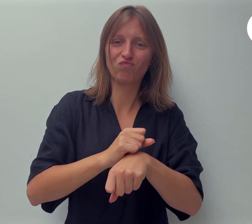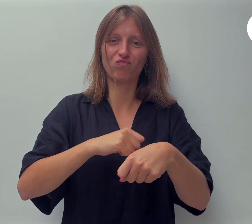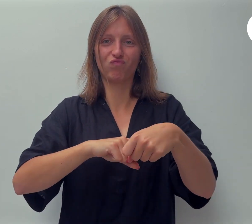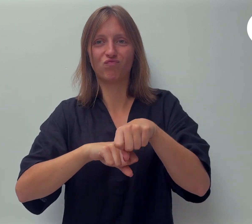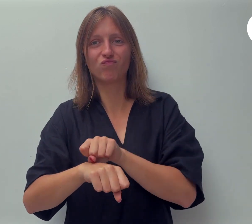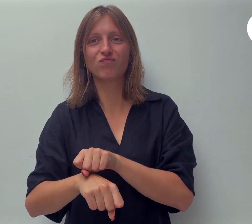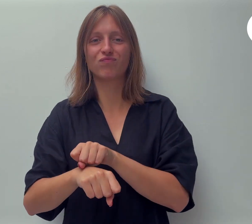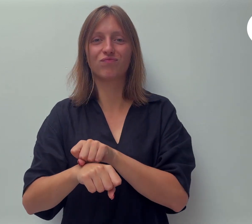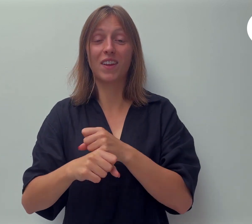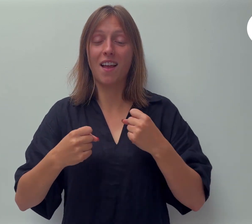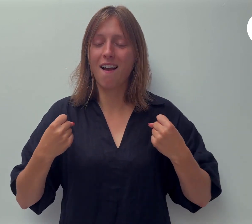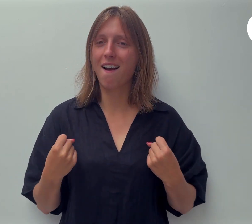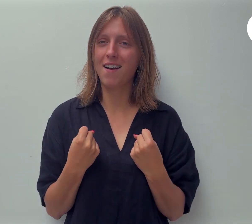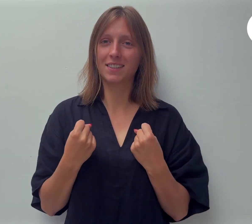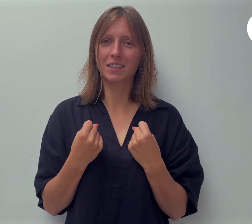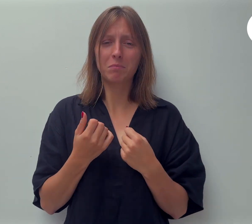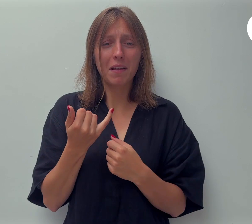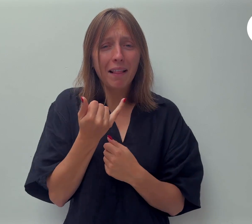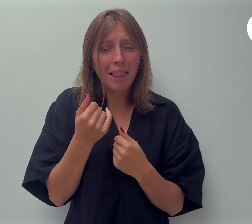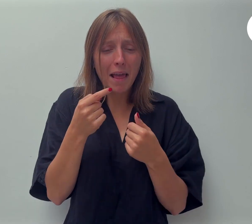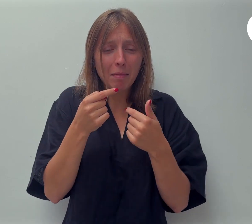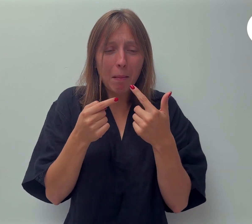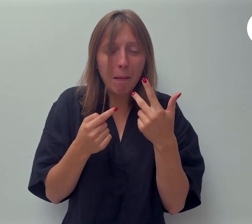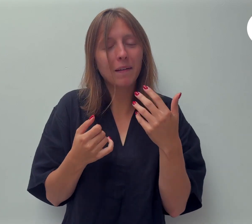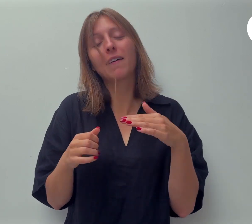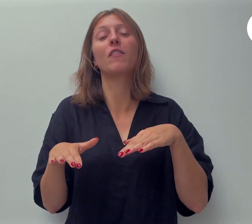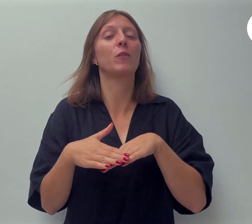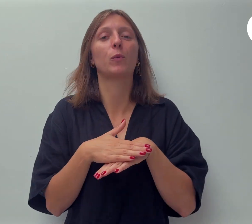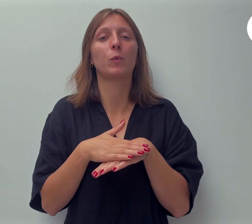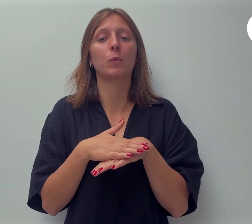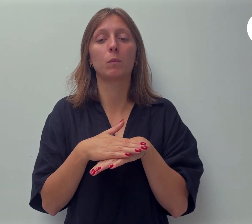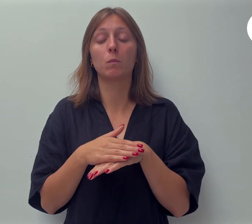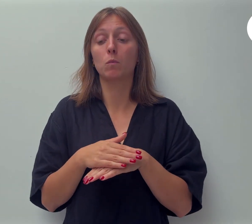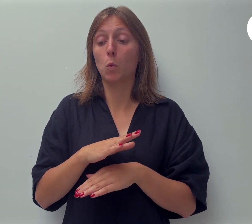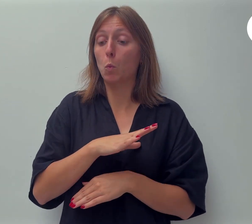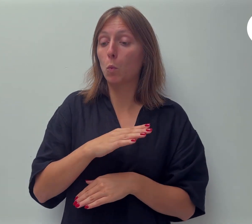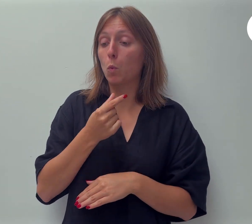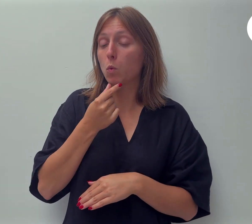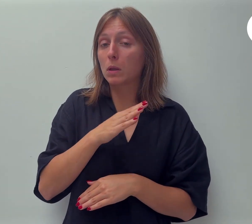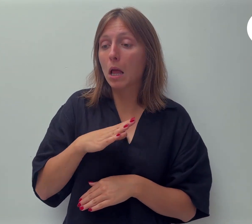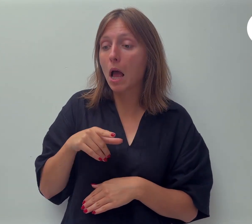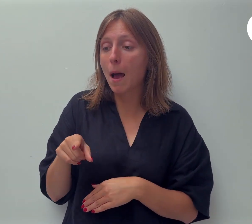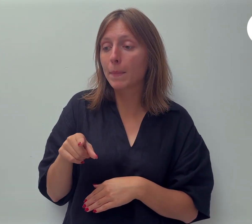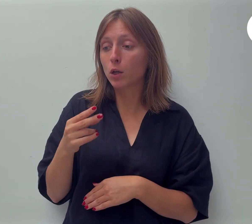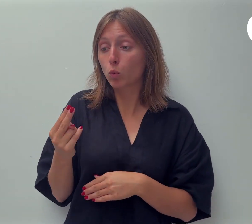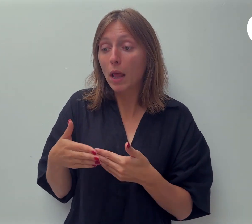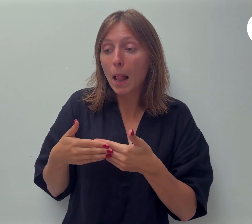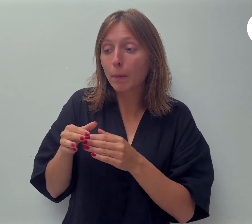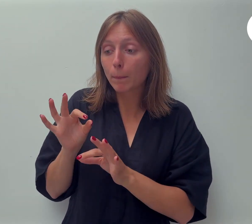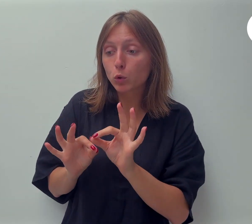Actie in kleine dingen. Boodschappen doen voor een oude dame of gewoon goedemorgen tegen een voorbijhanger.